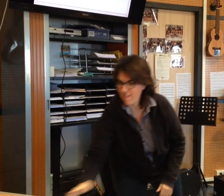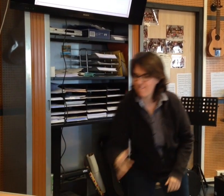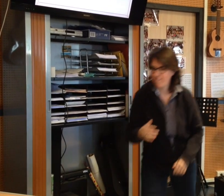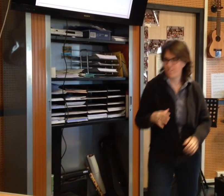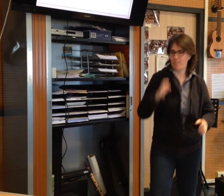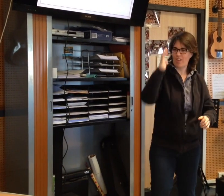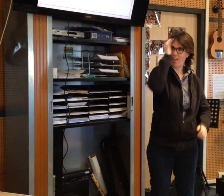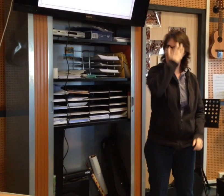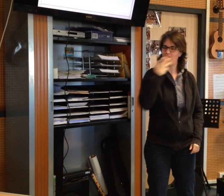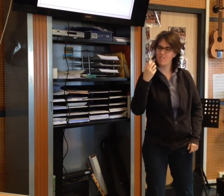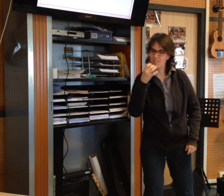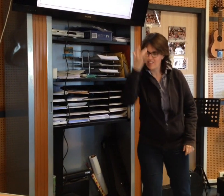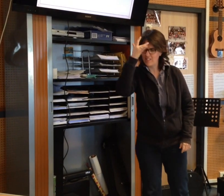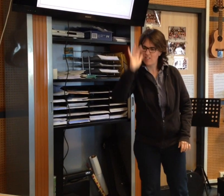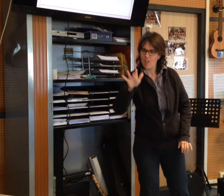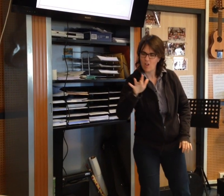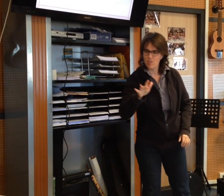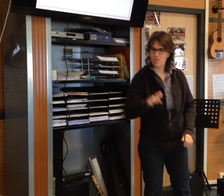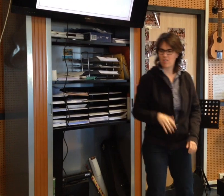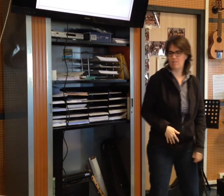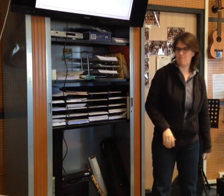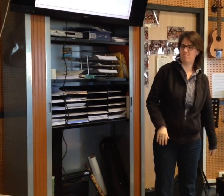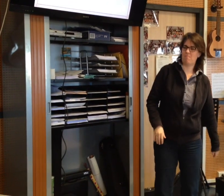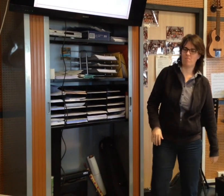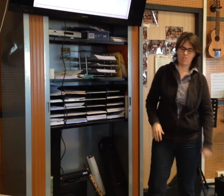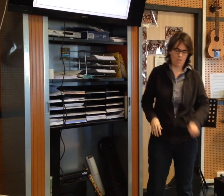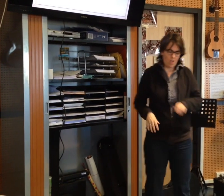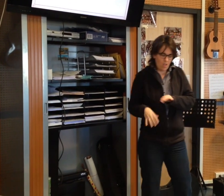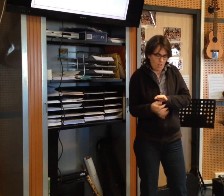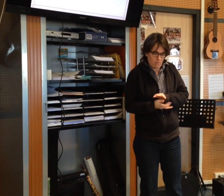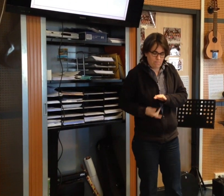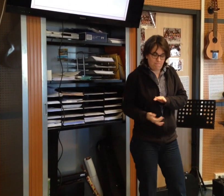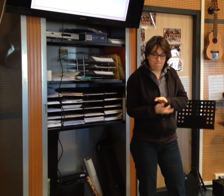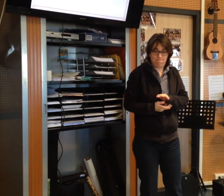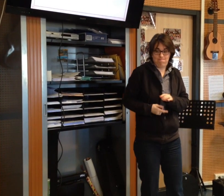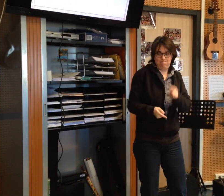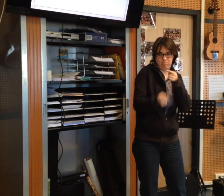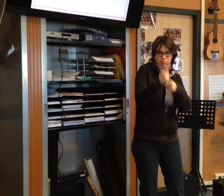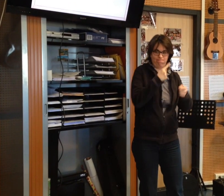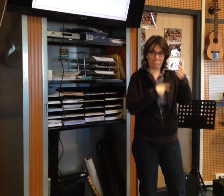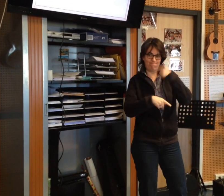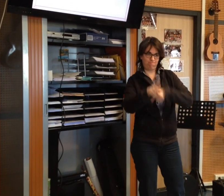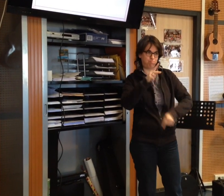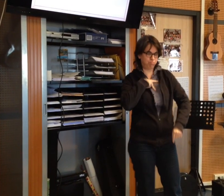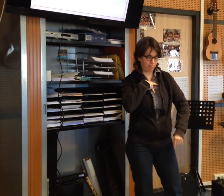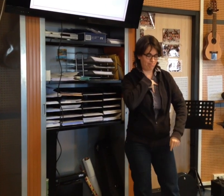connais pas là Non, je ne connais pas là Elle vit ma couleur de peau